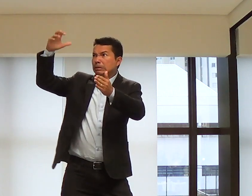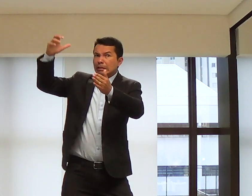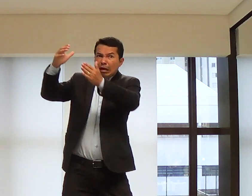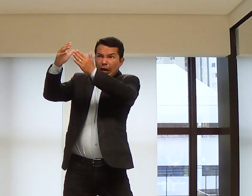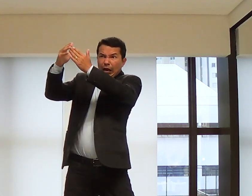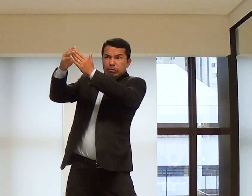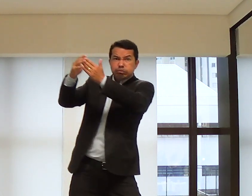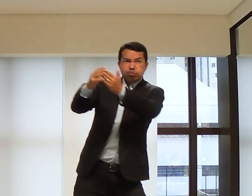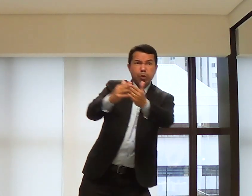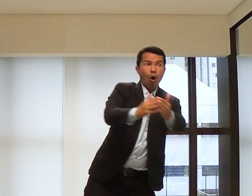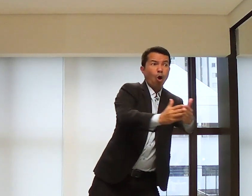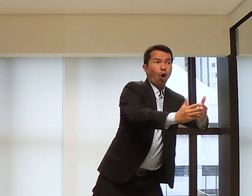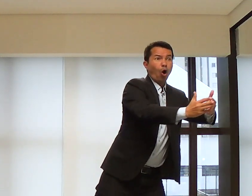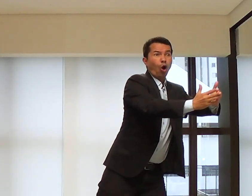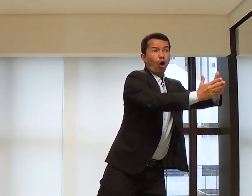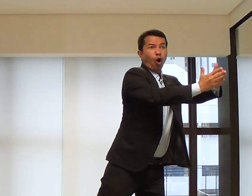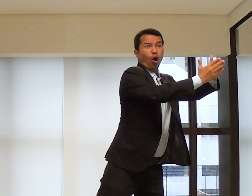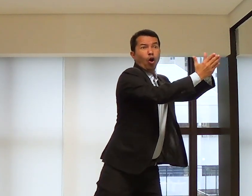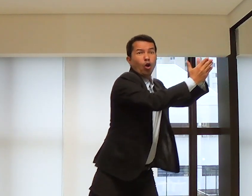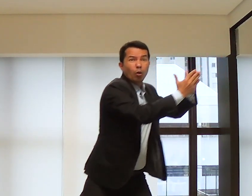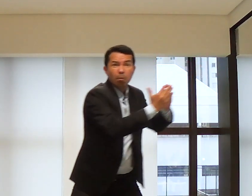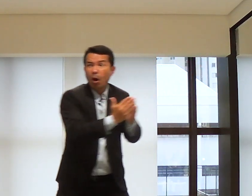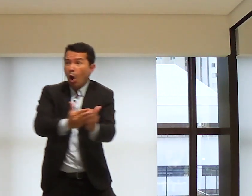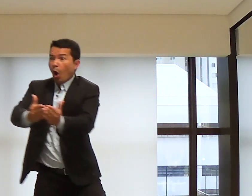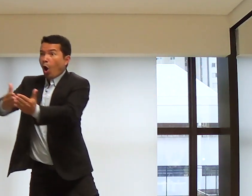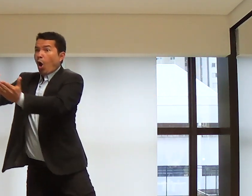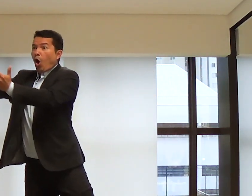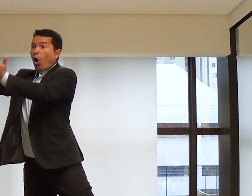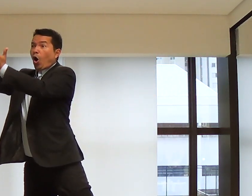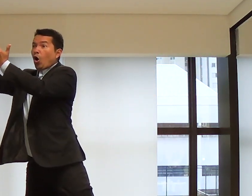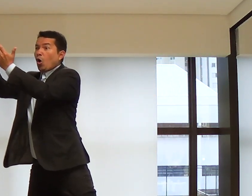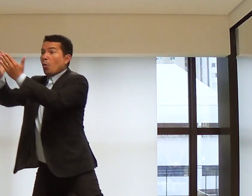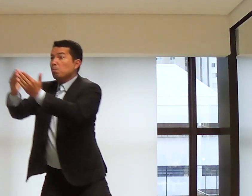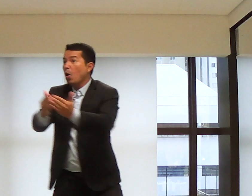E a chuva começa a